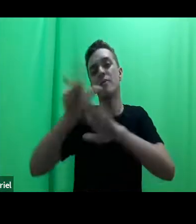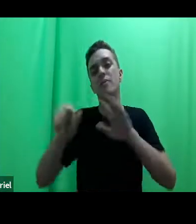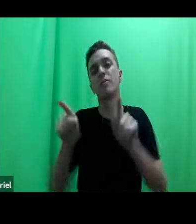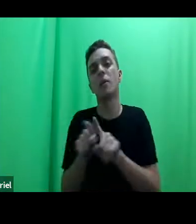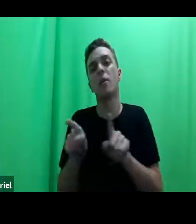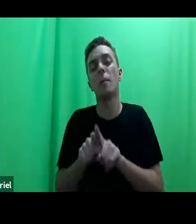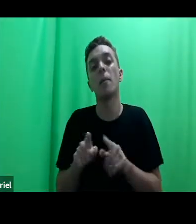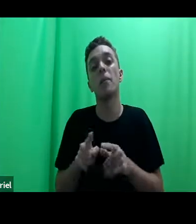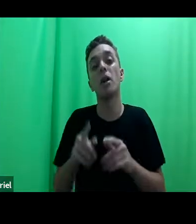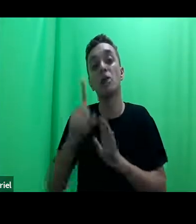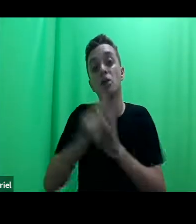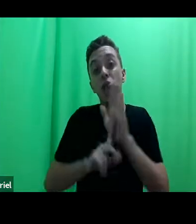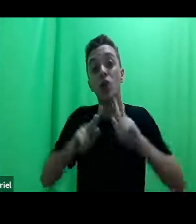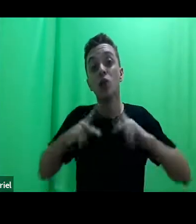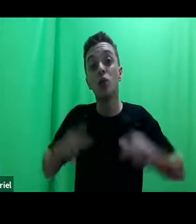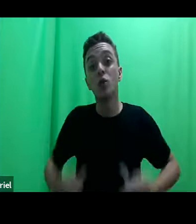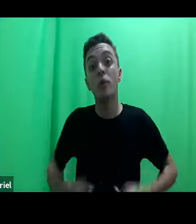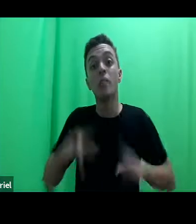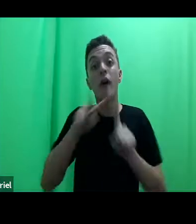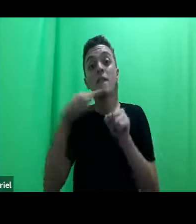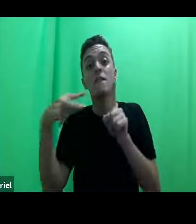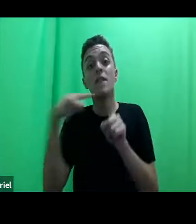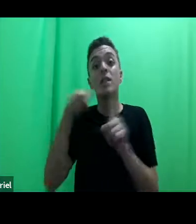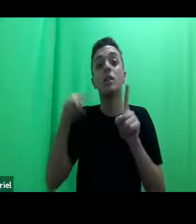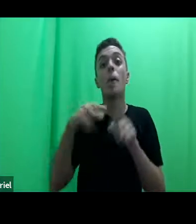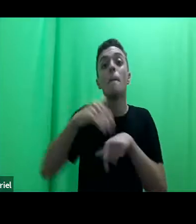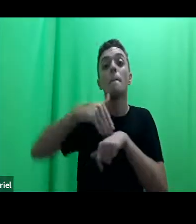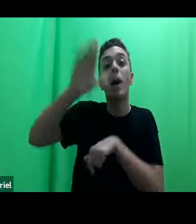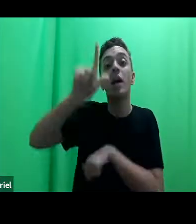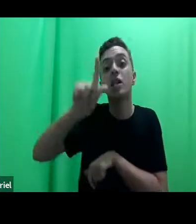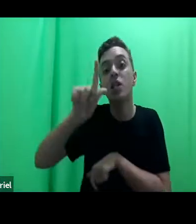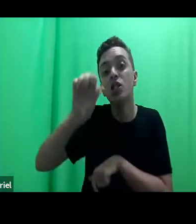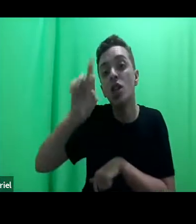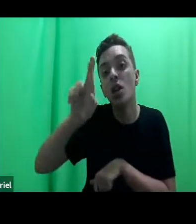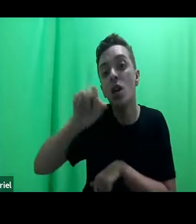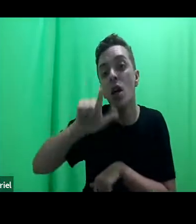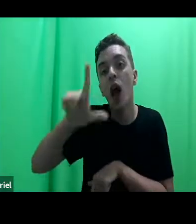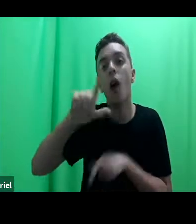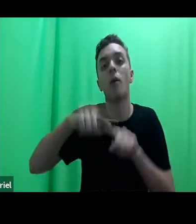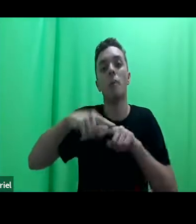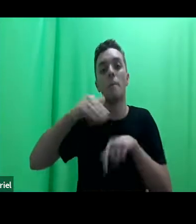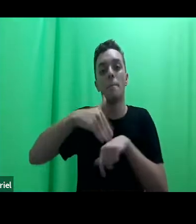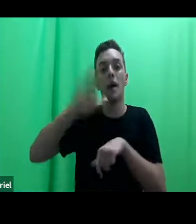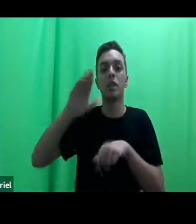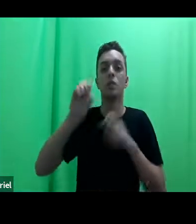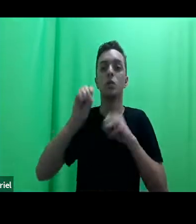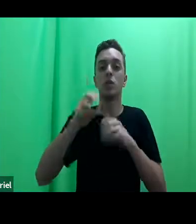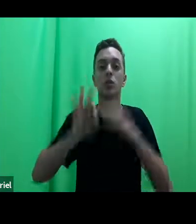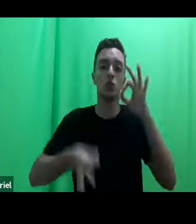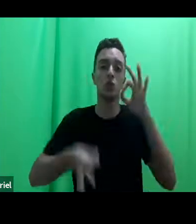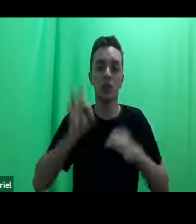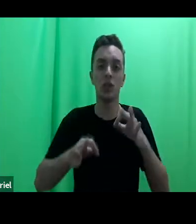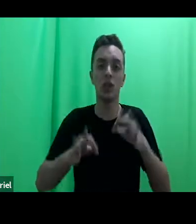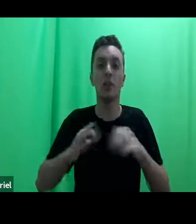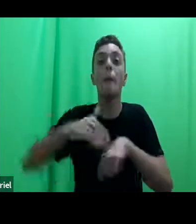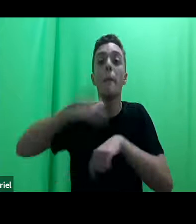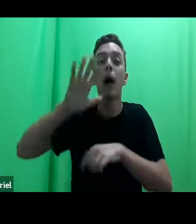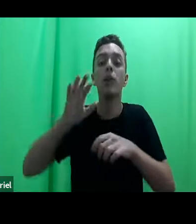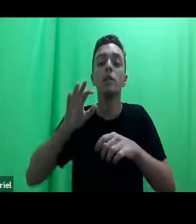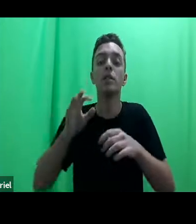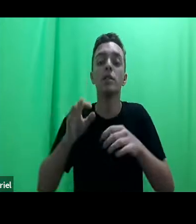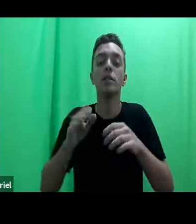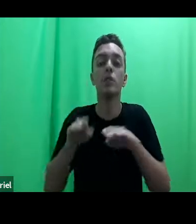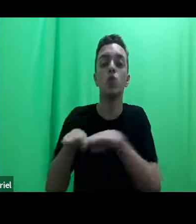essa perspectiva para transformar, não apenas usar o ensino jurídico, o direito e o sistema